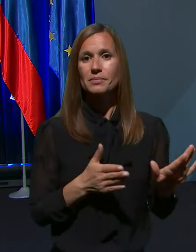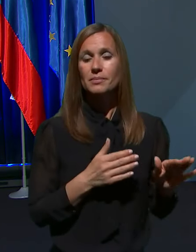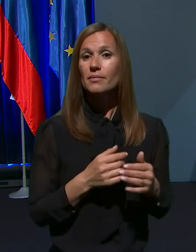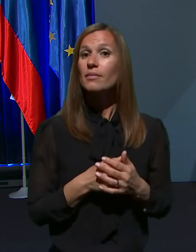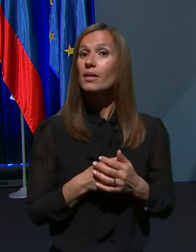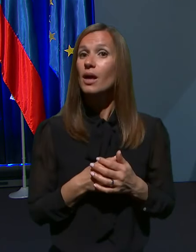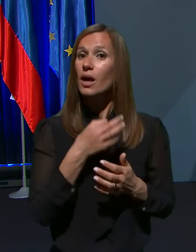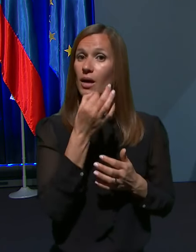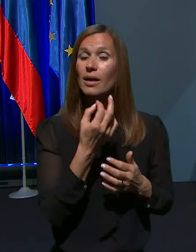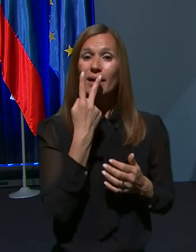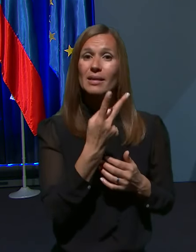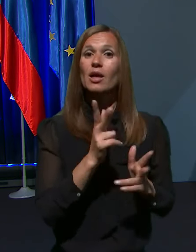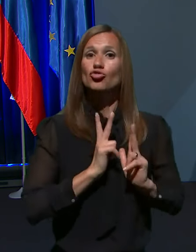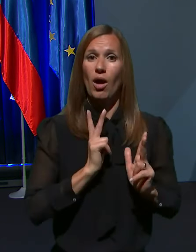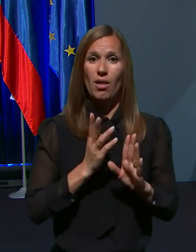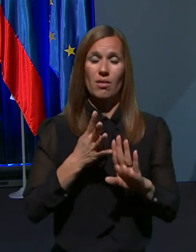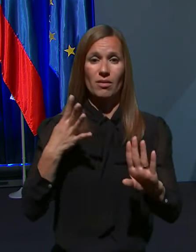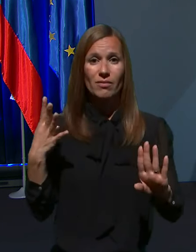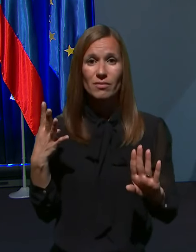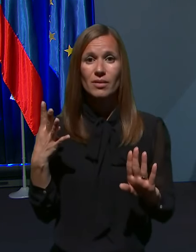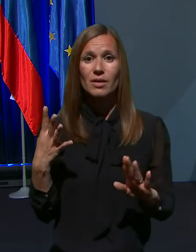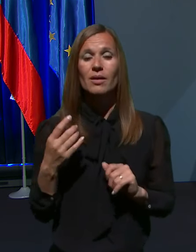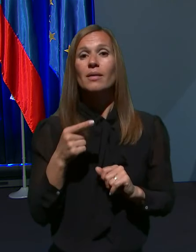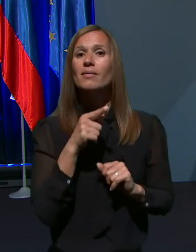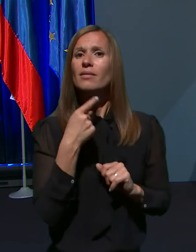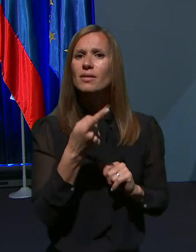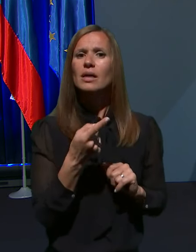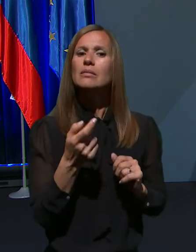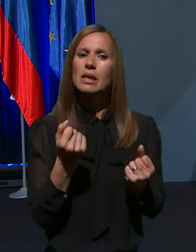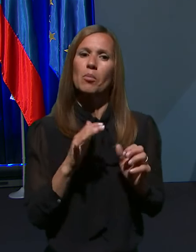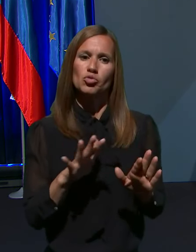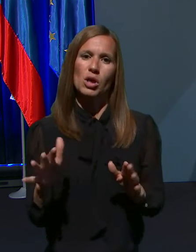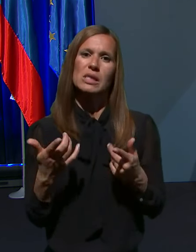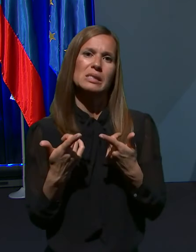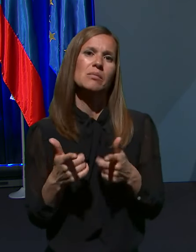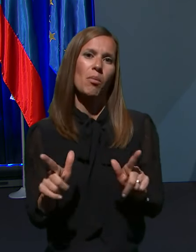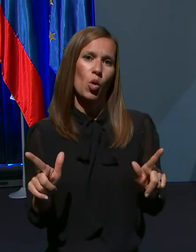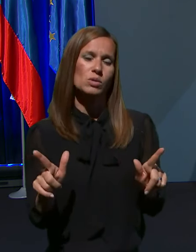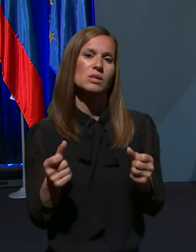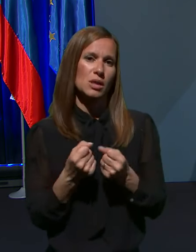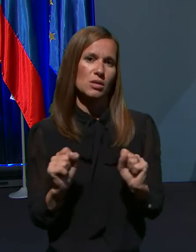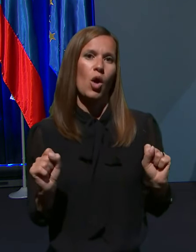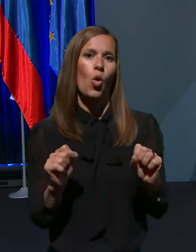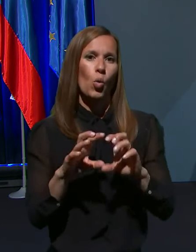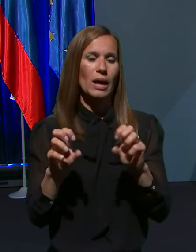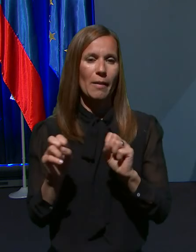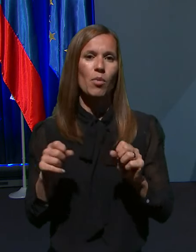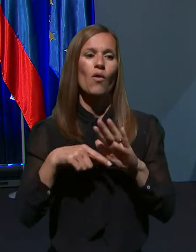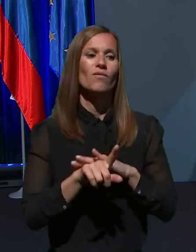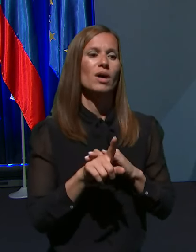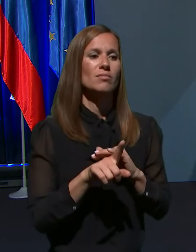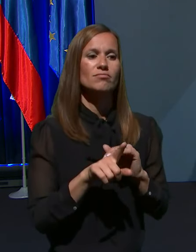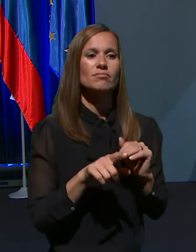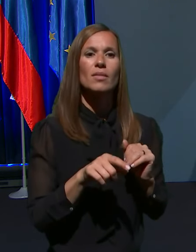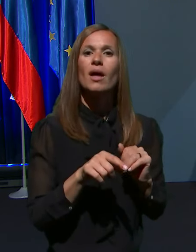Glede čakalnih dob, napovedali ste sproščenje okrepov v zdravstvenih domovih pa v bovnišnicah in ta